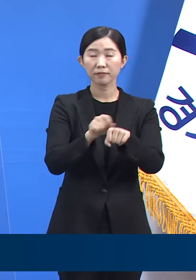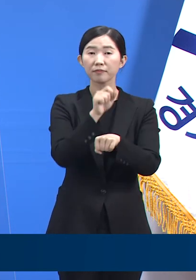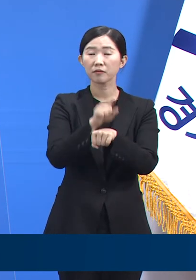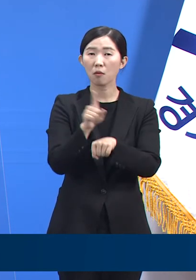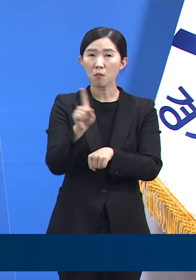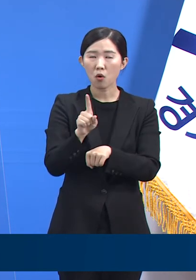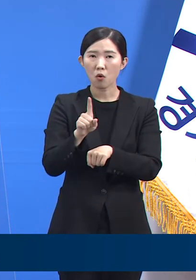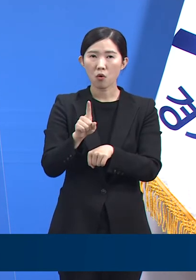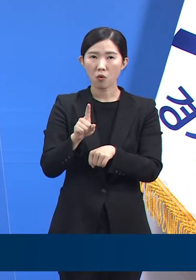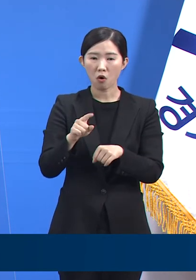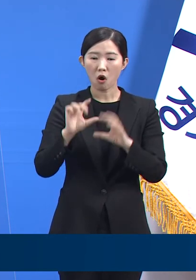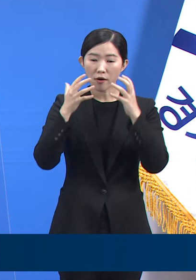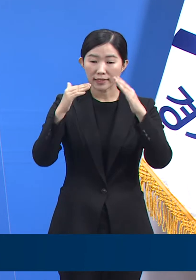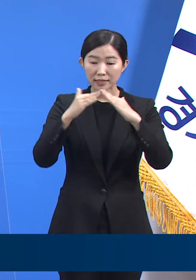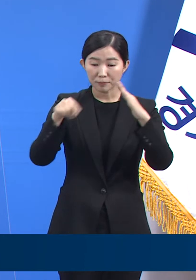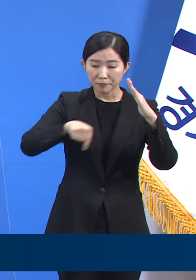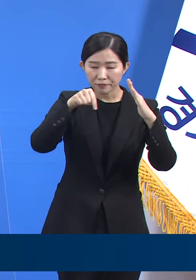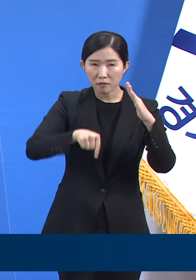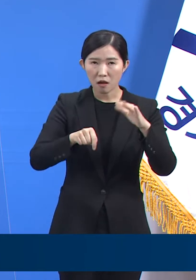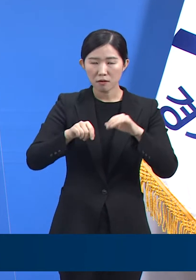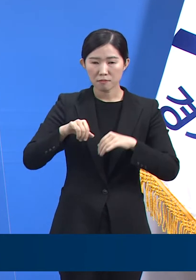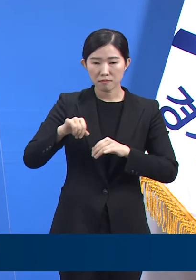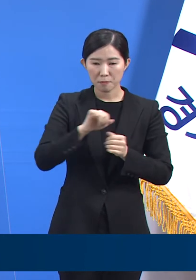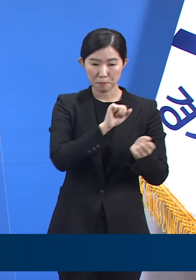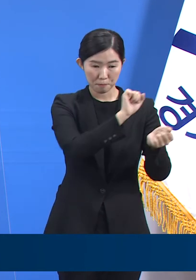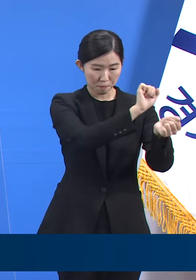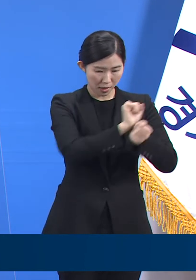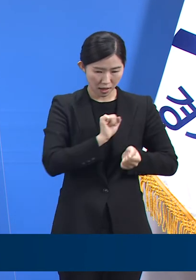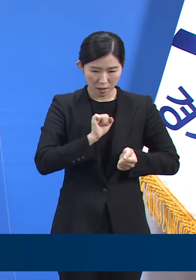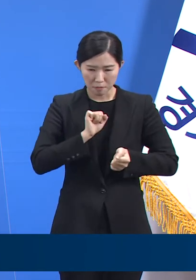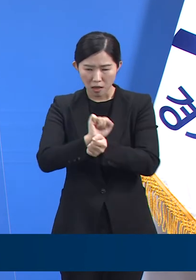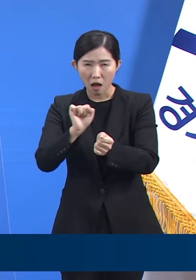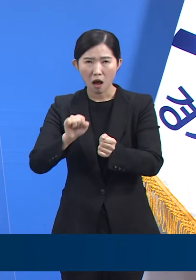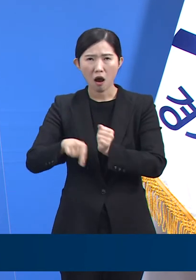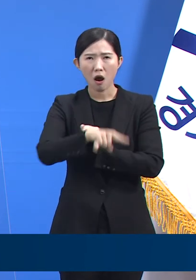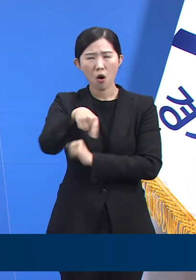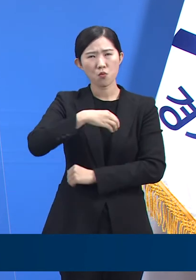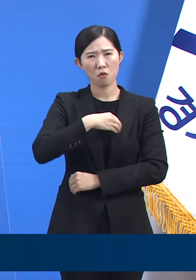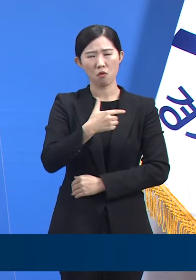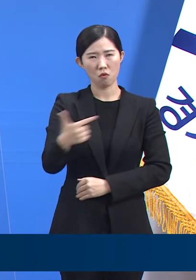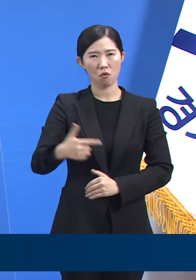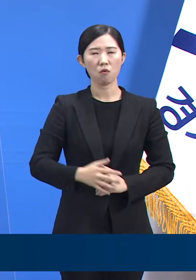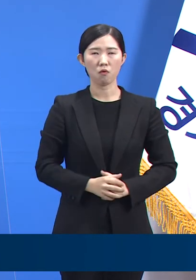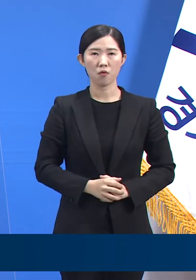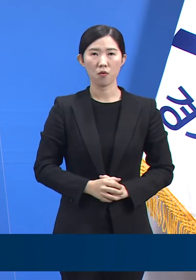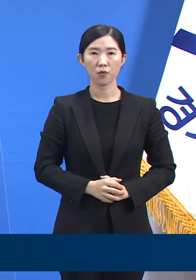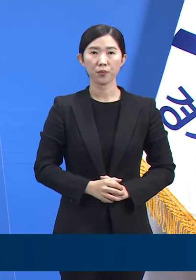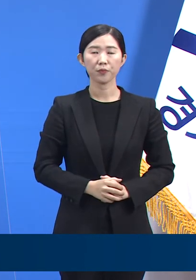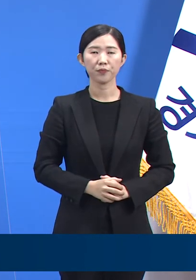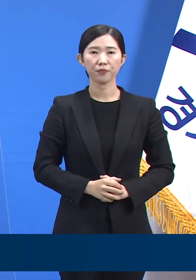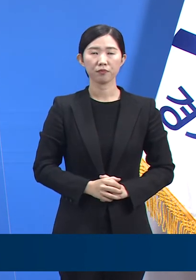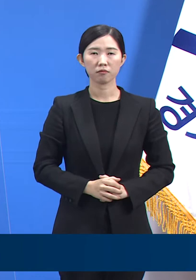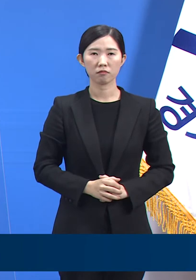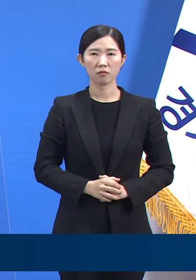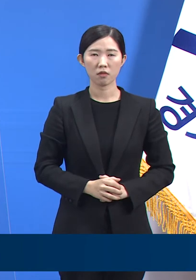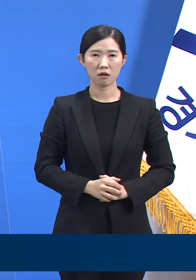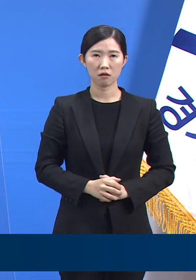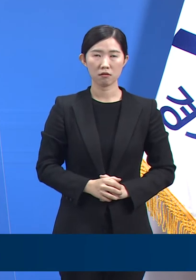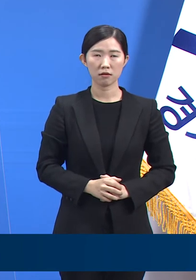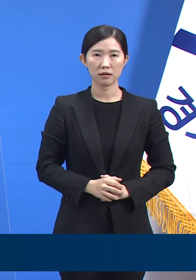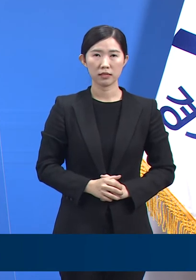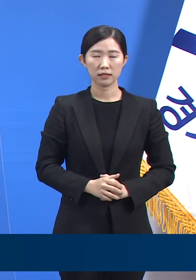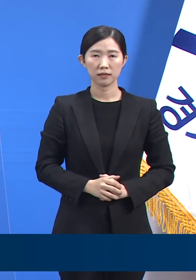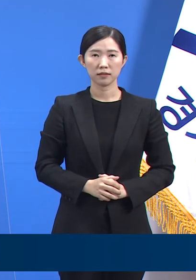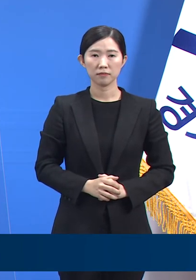원내에서 파급될 가능성은 다른 종류의 사업장 대비 높습니다. 완벽한 통제를 목표로 하는 것은